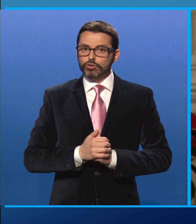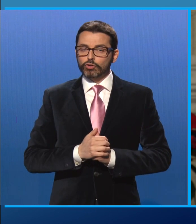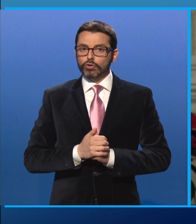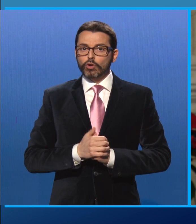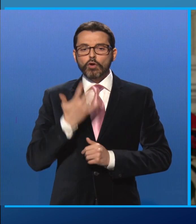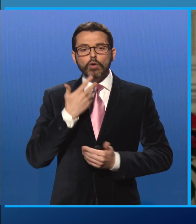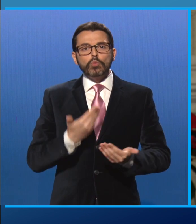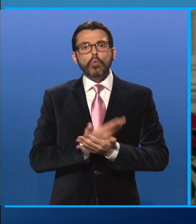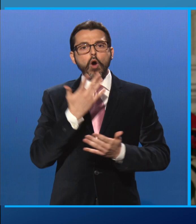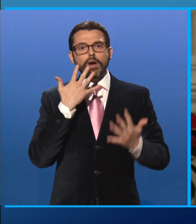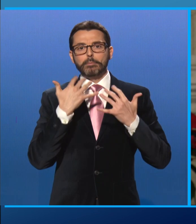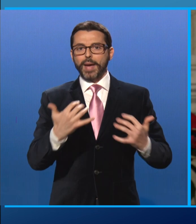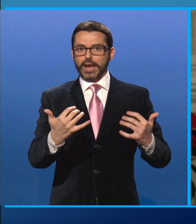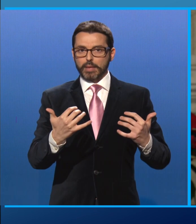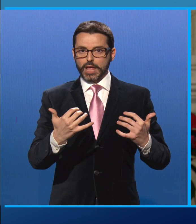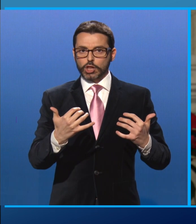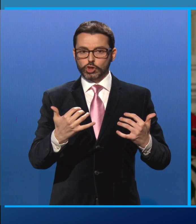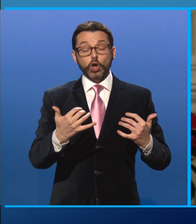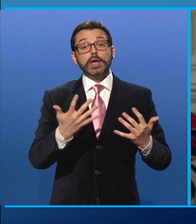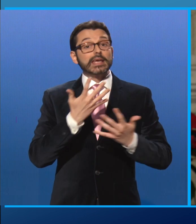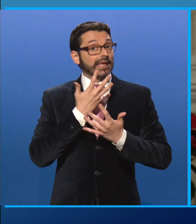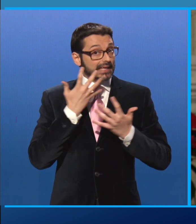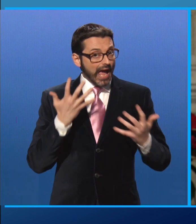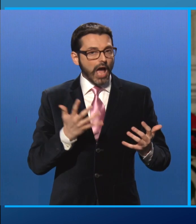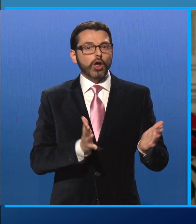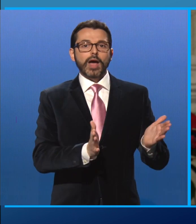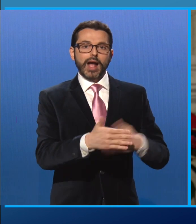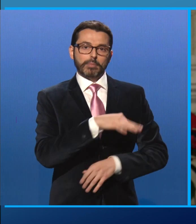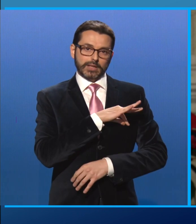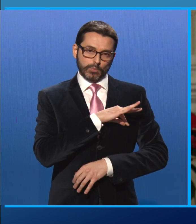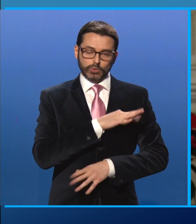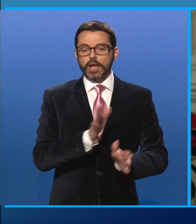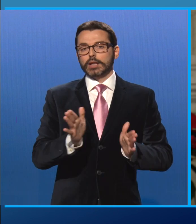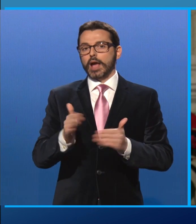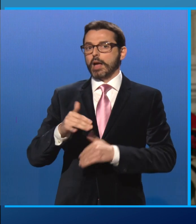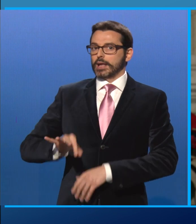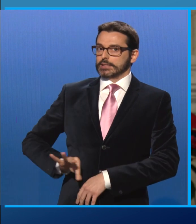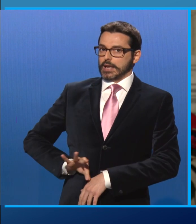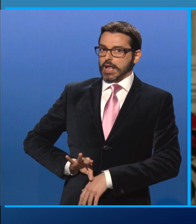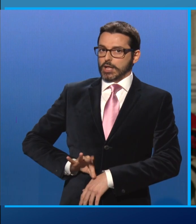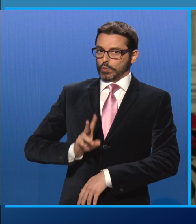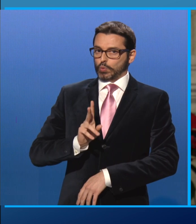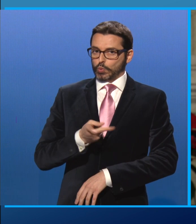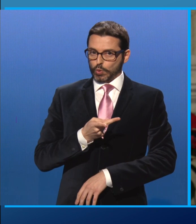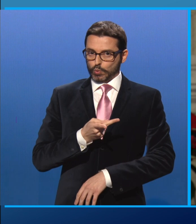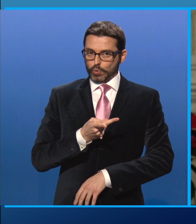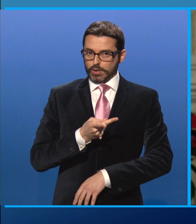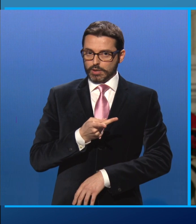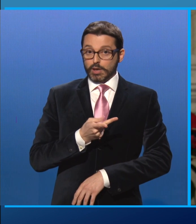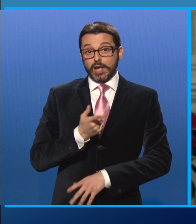Parlamento, composto ovviamente dalla Camera dei Deputati e dal Senato, secondo il risultato del referendum.